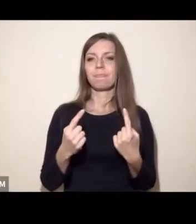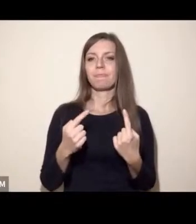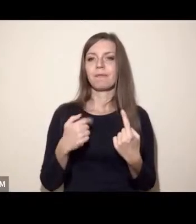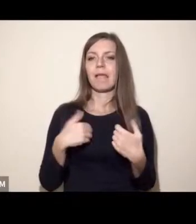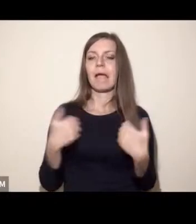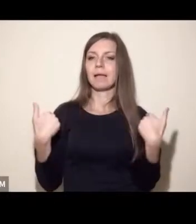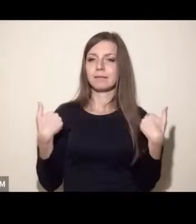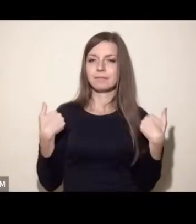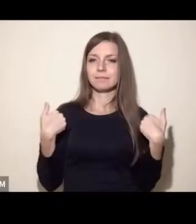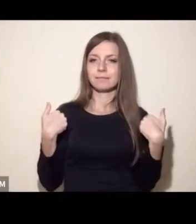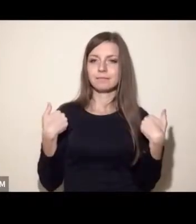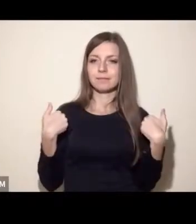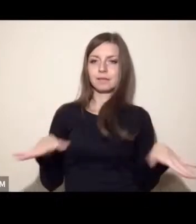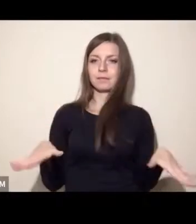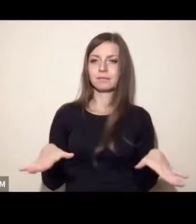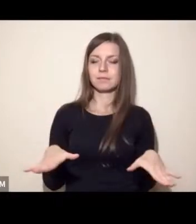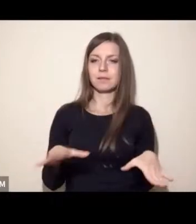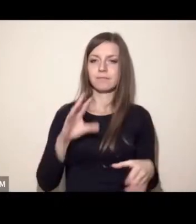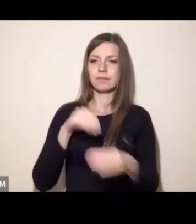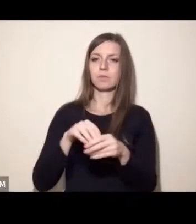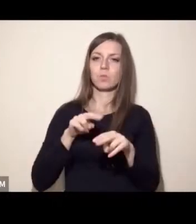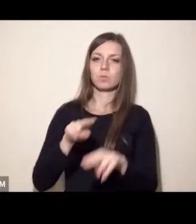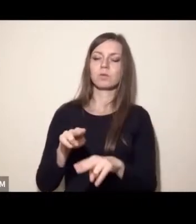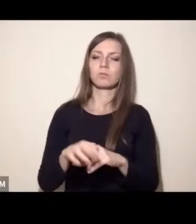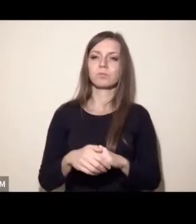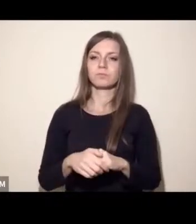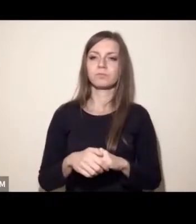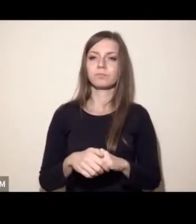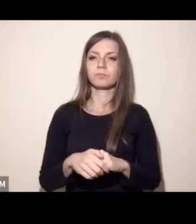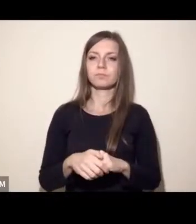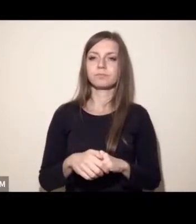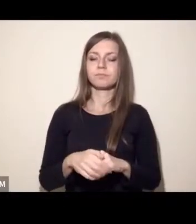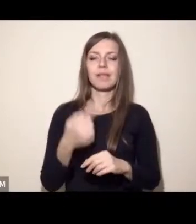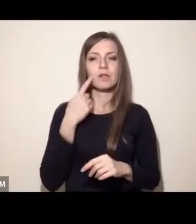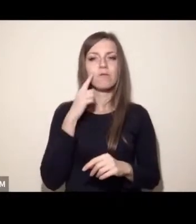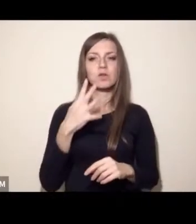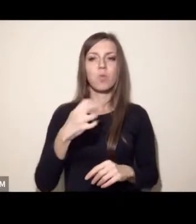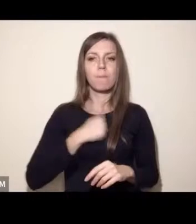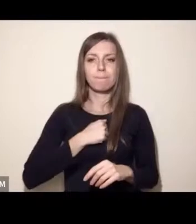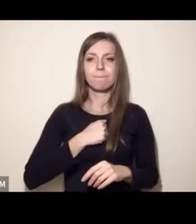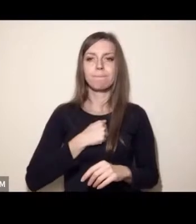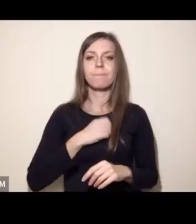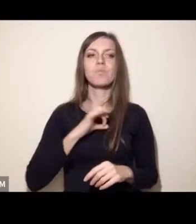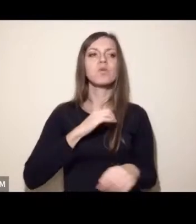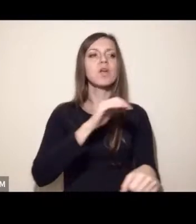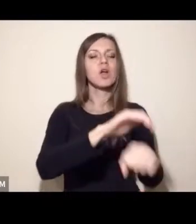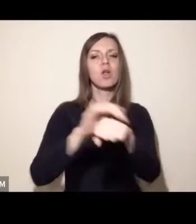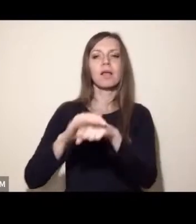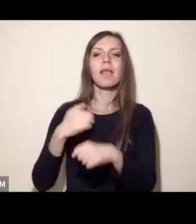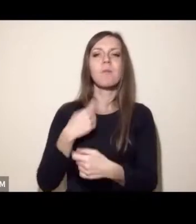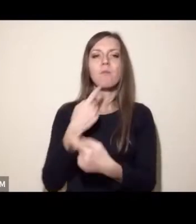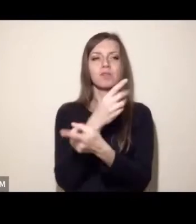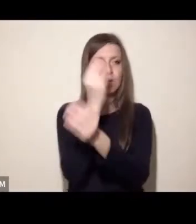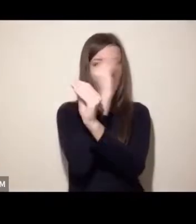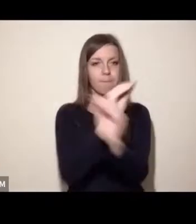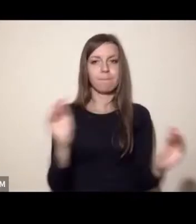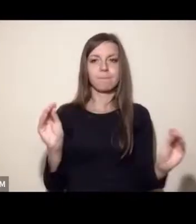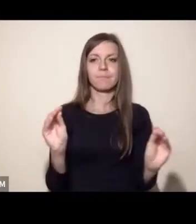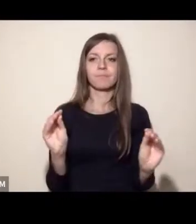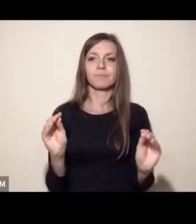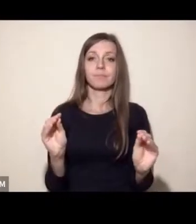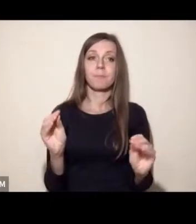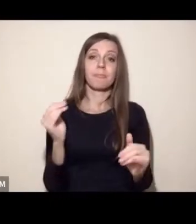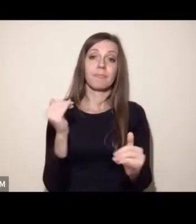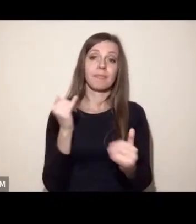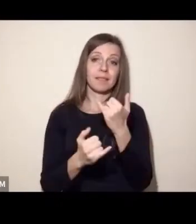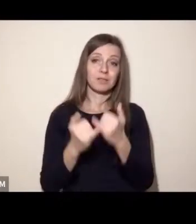w tym brać udziału na jakimkolwiek poziomie. I zauważyłem, że w momencie, w którym przy moich znajomych powiedziałem, że jeżeli idzie się